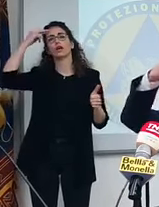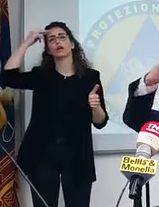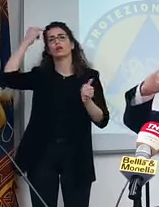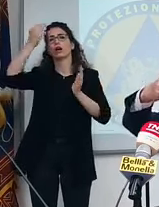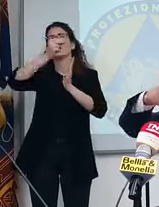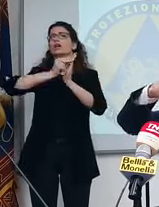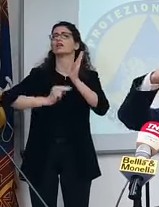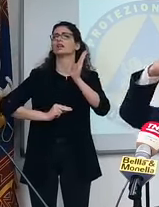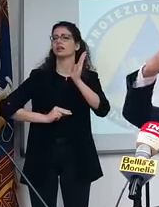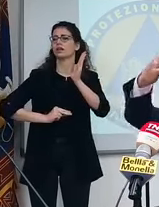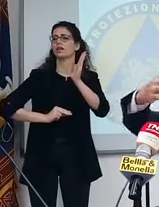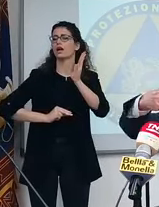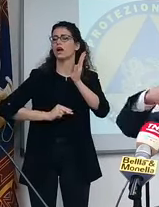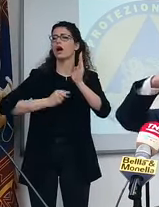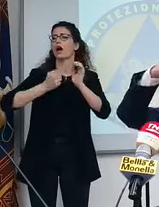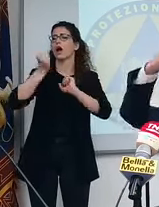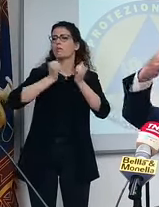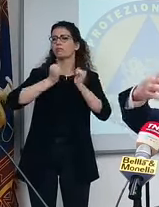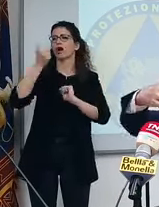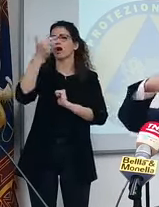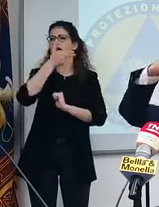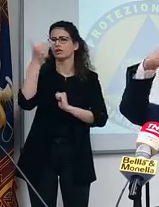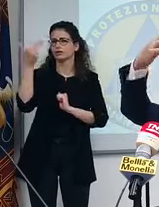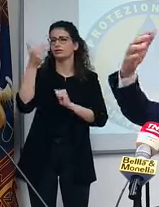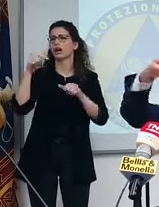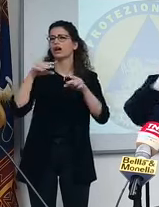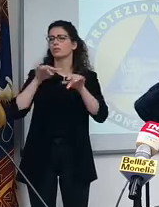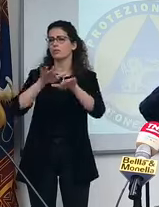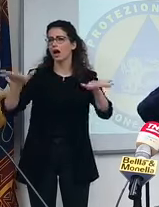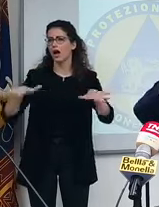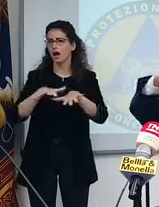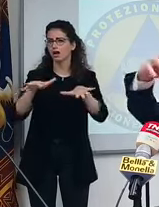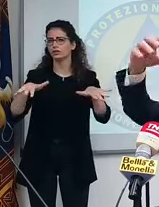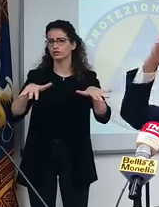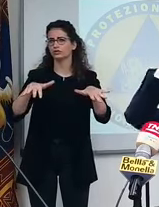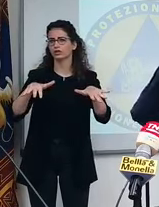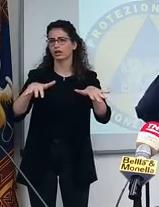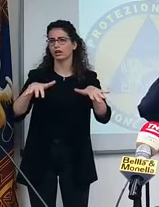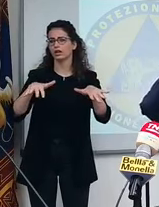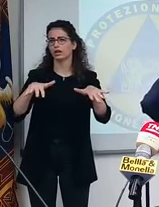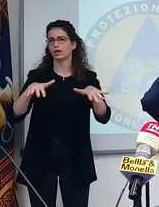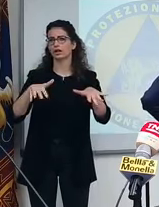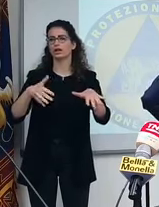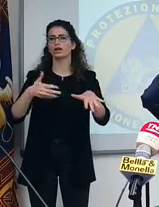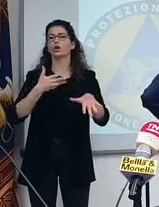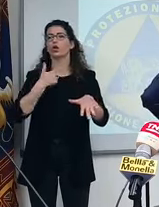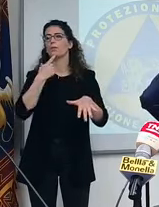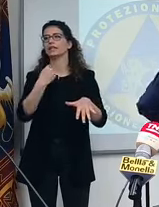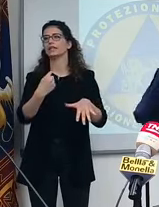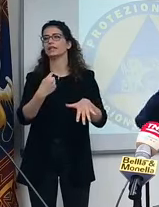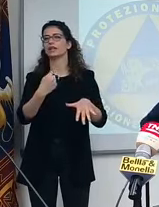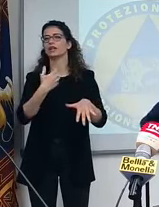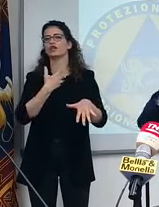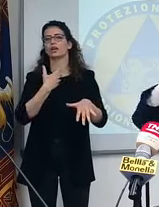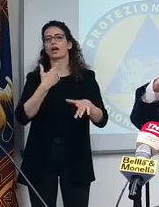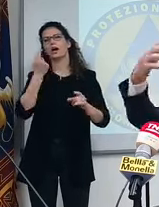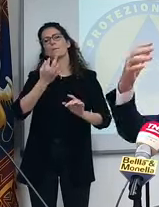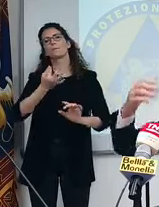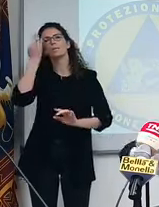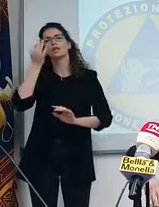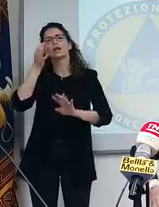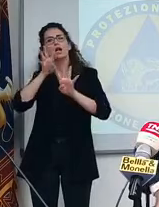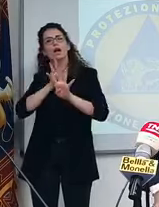guida, i bar, i ristoranti, le spiagge. Partì tutta una, come si può dire, quasi una processione